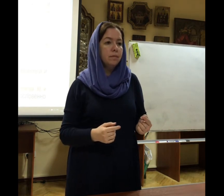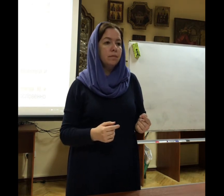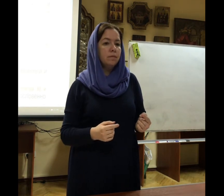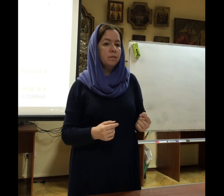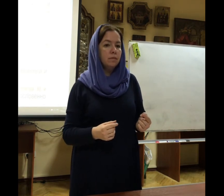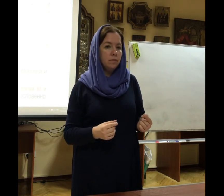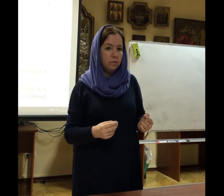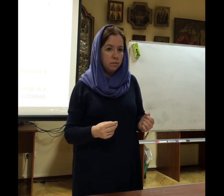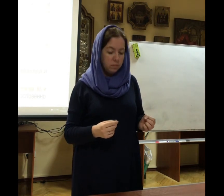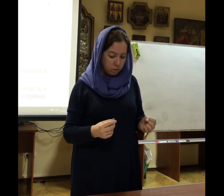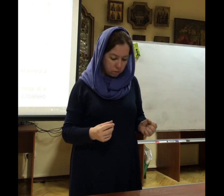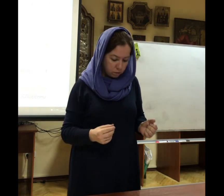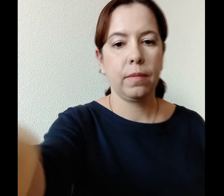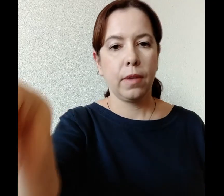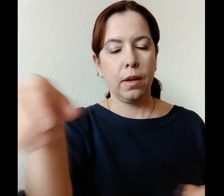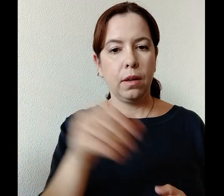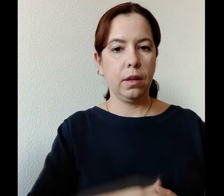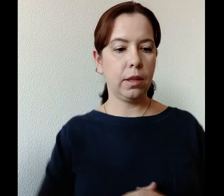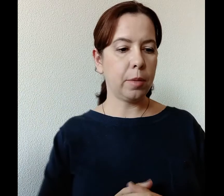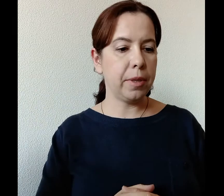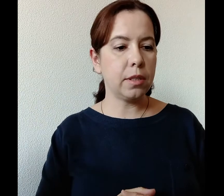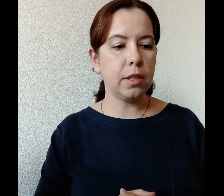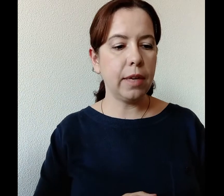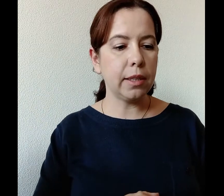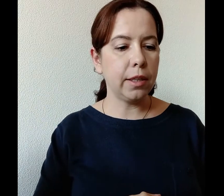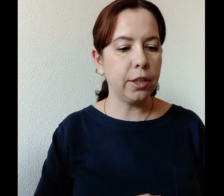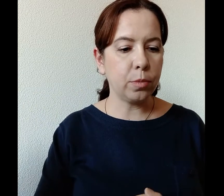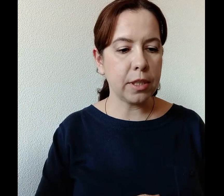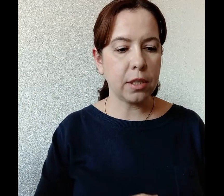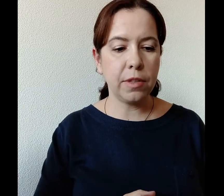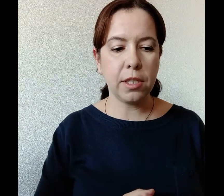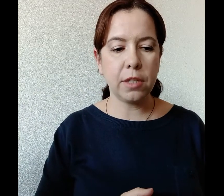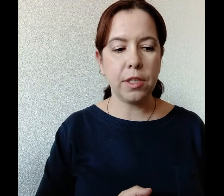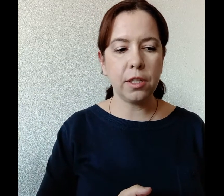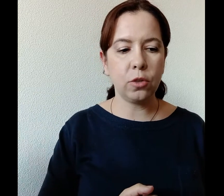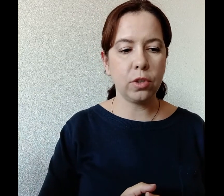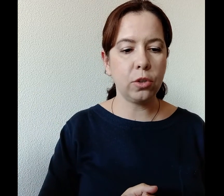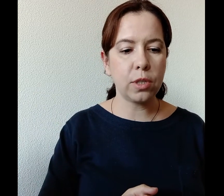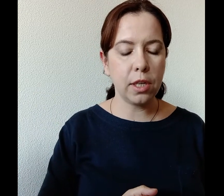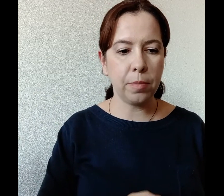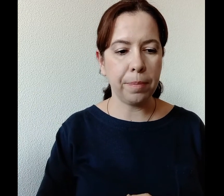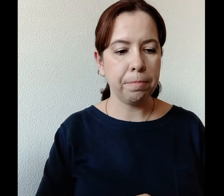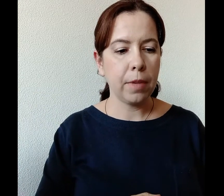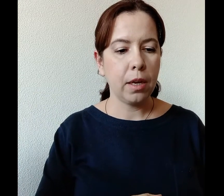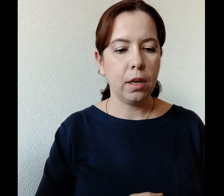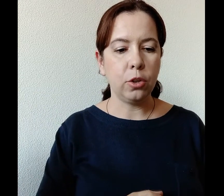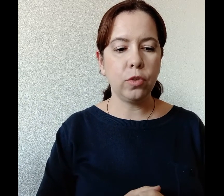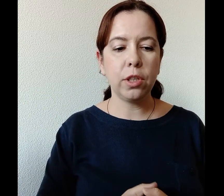заберите новых людей. Итак, песня девятая, «Ирмос», «Святиси, святиси, Новый Иерусалиме». Новый